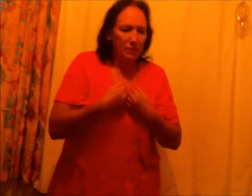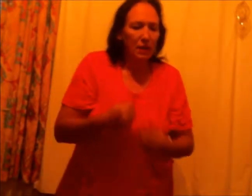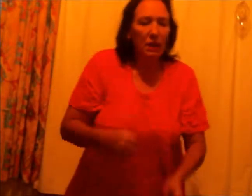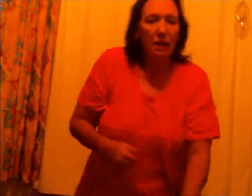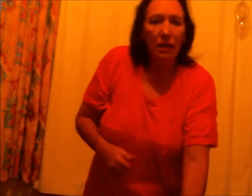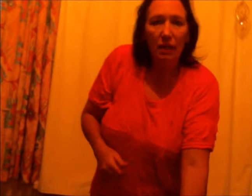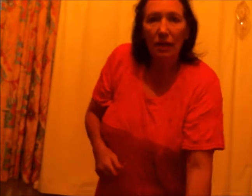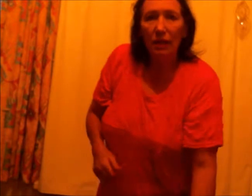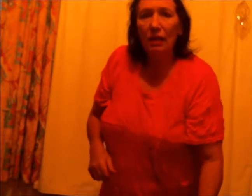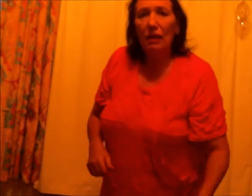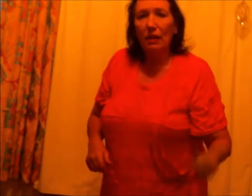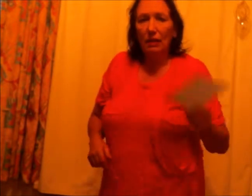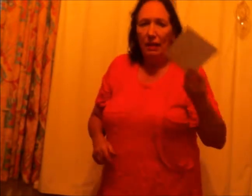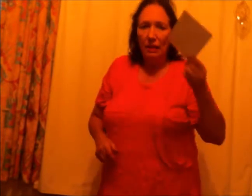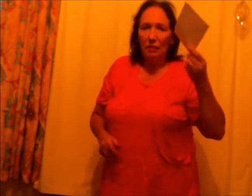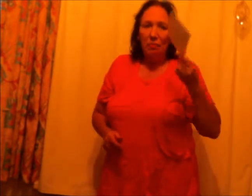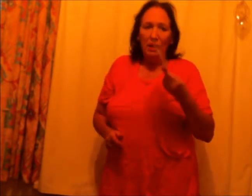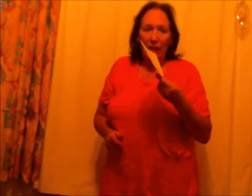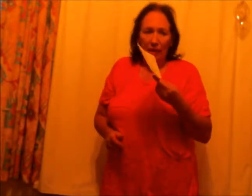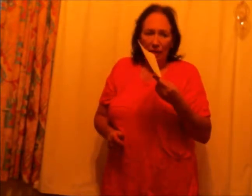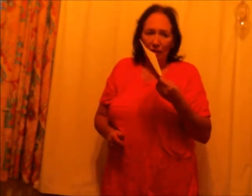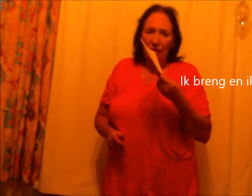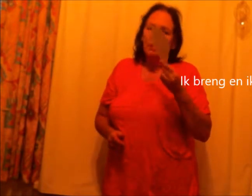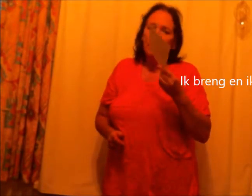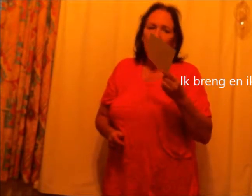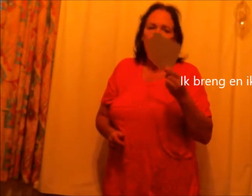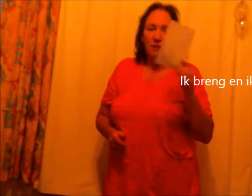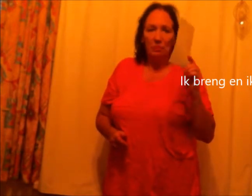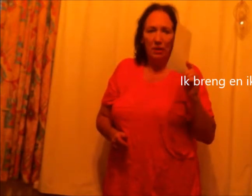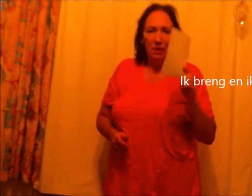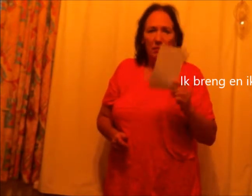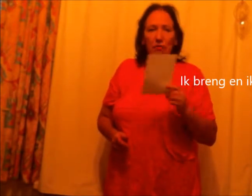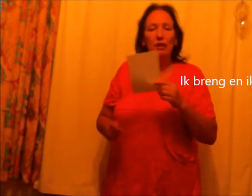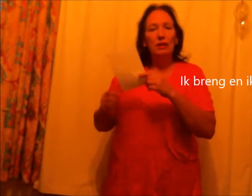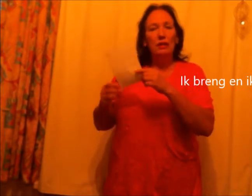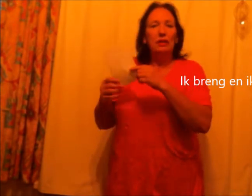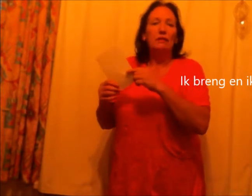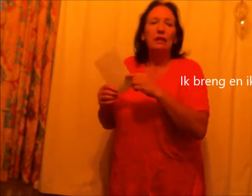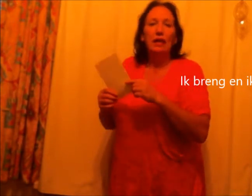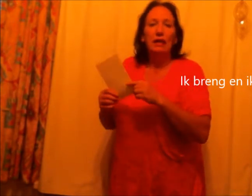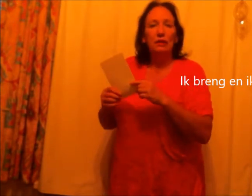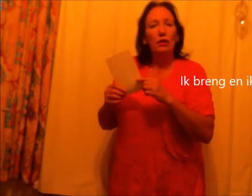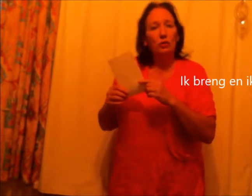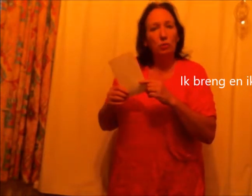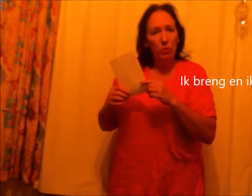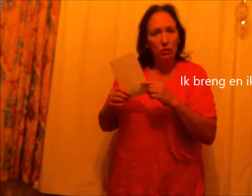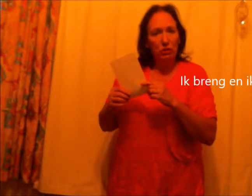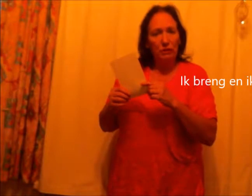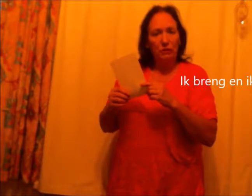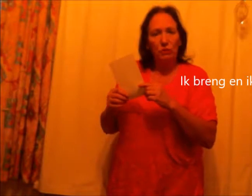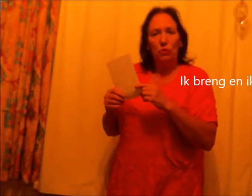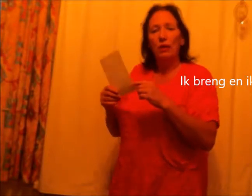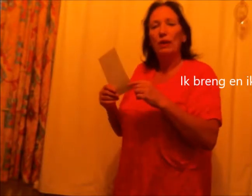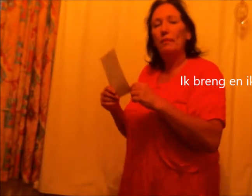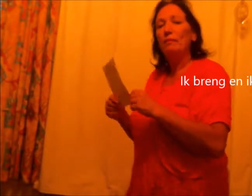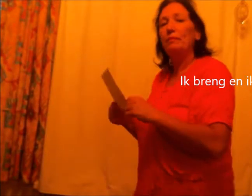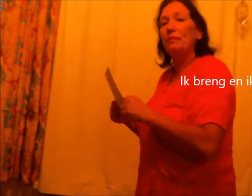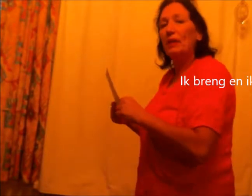Ik breng deze brief naar het postkantoor. Ik